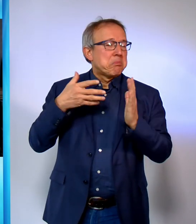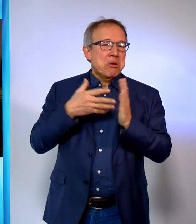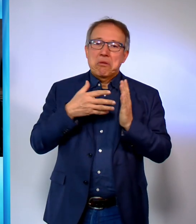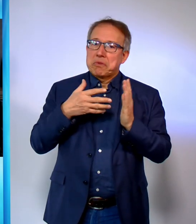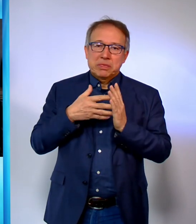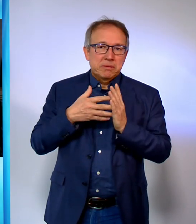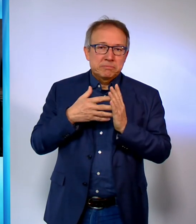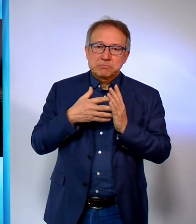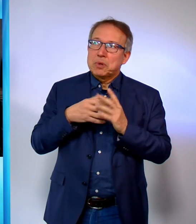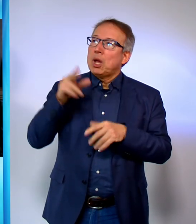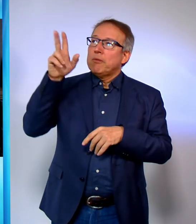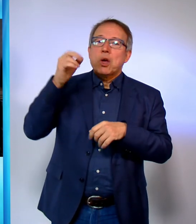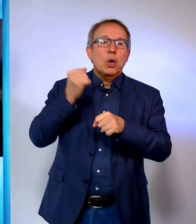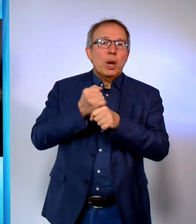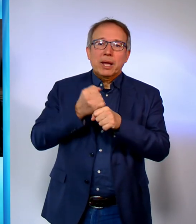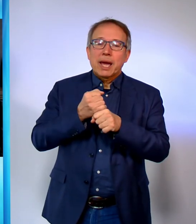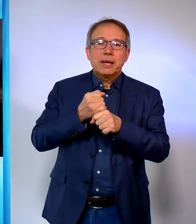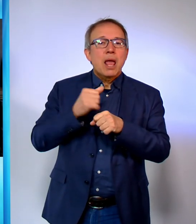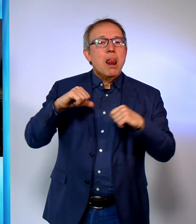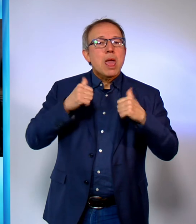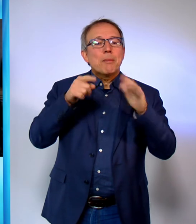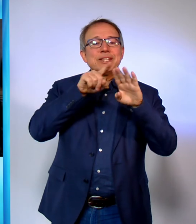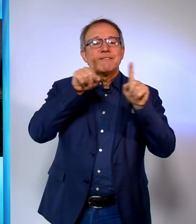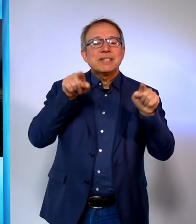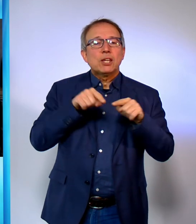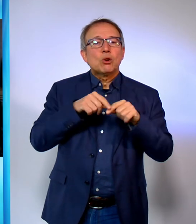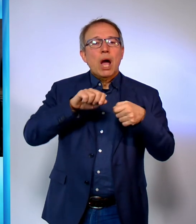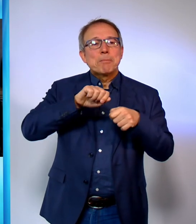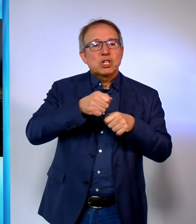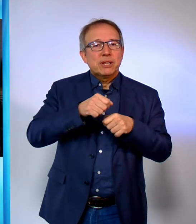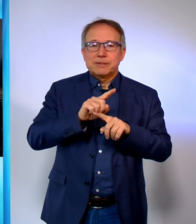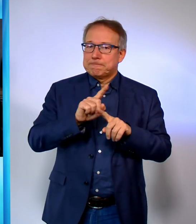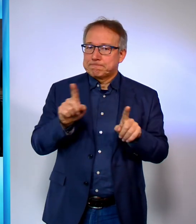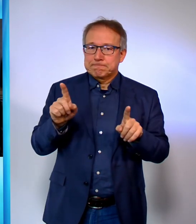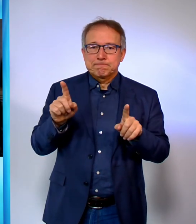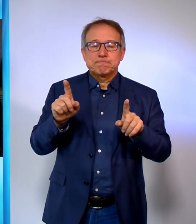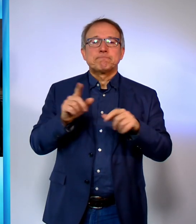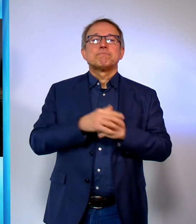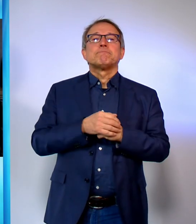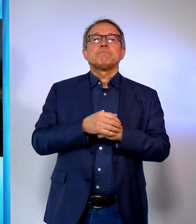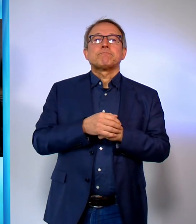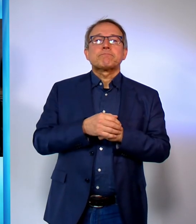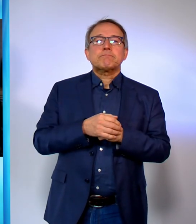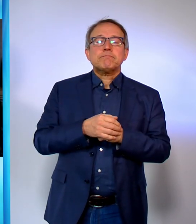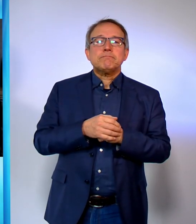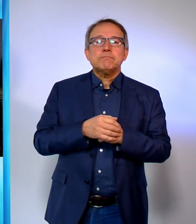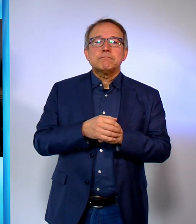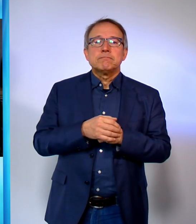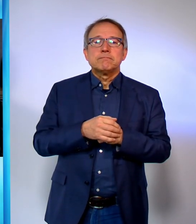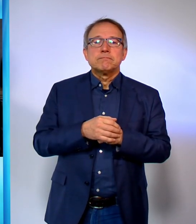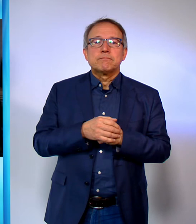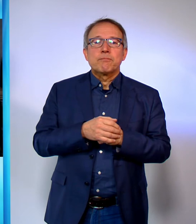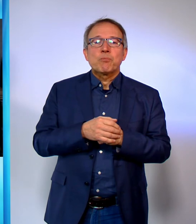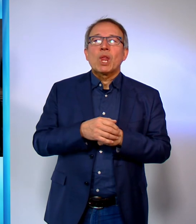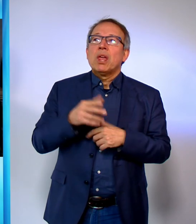missbrauchen. Wir können keine Lebensversicherung mit ihm abschließen. Eine Heilsgarantie wäre Unglaube oder